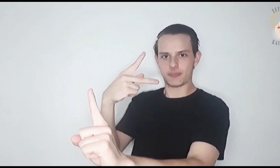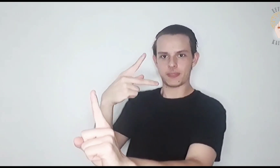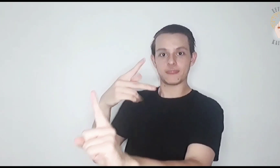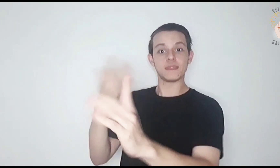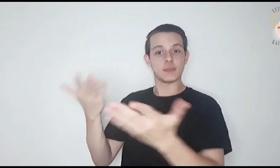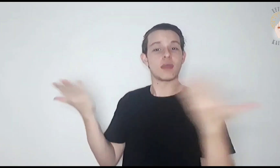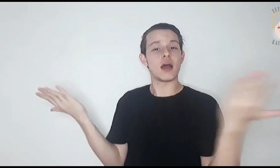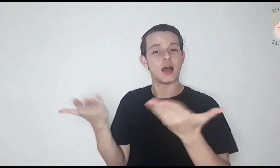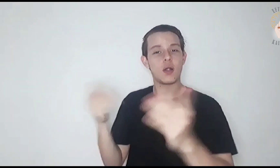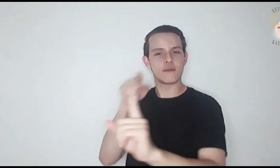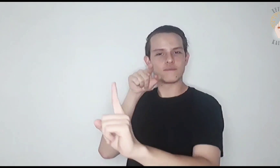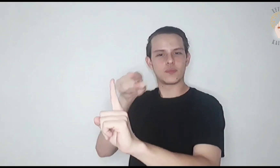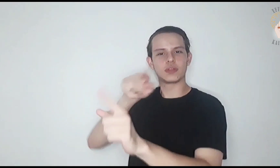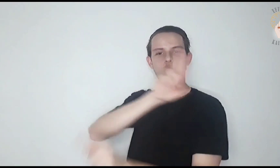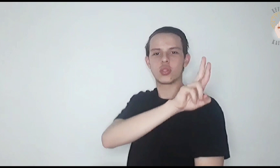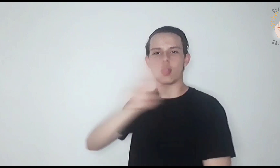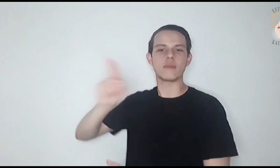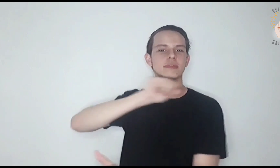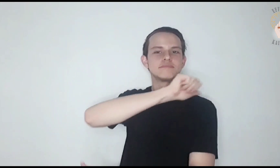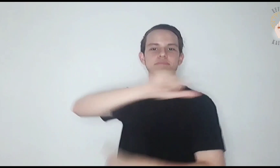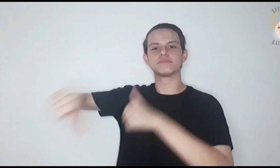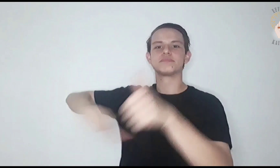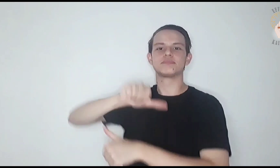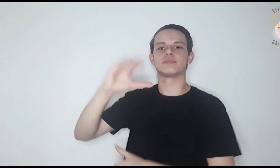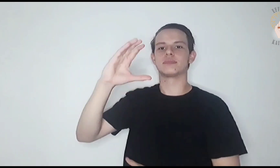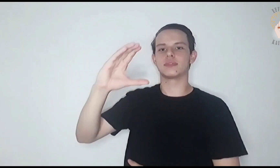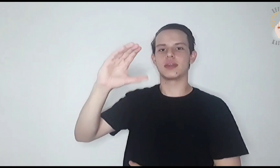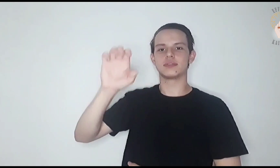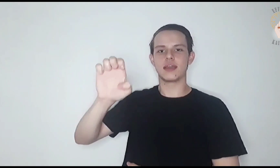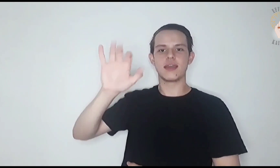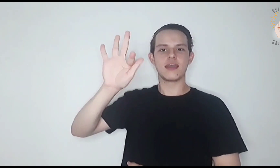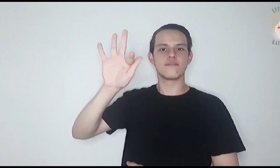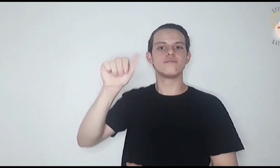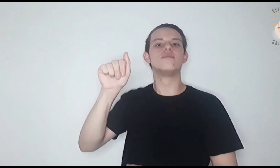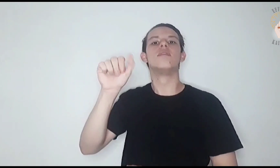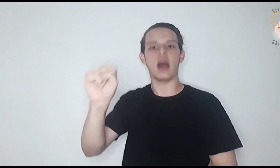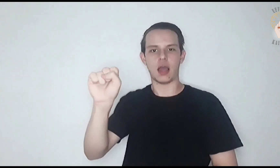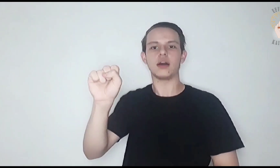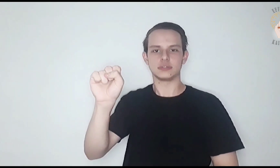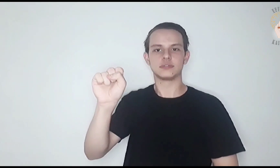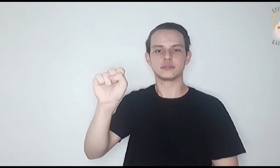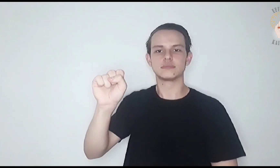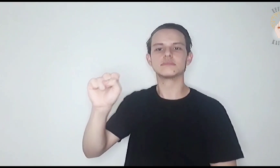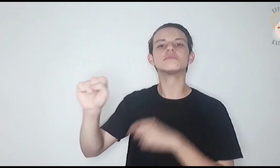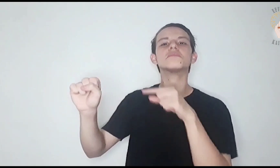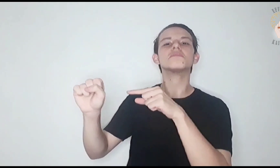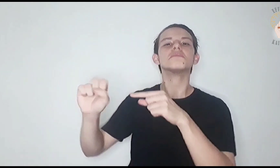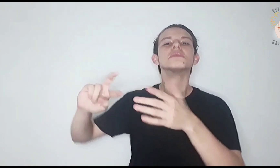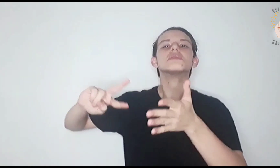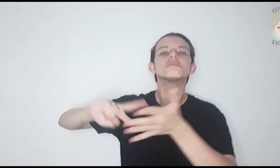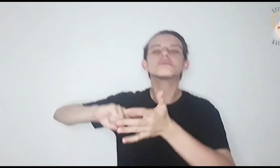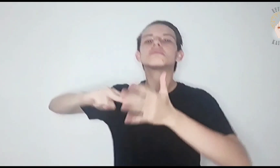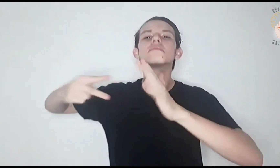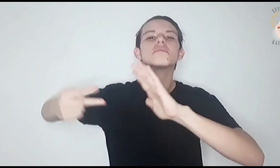Simão Tu serás chamado Cefaz, que quer dizer